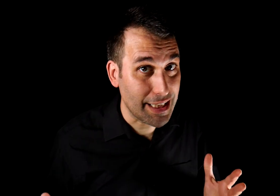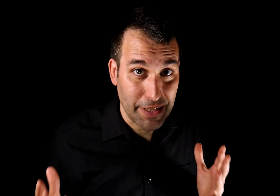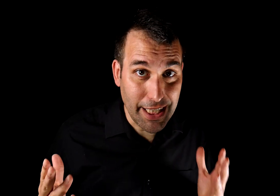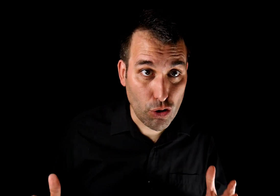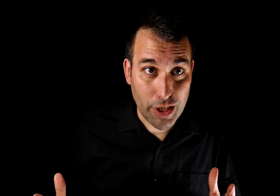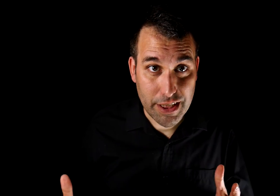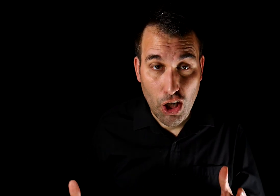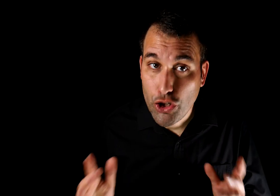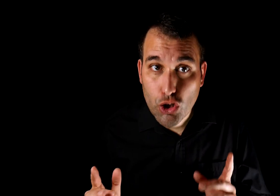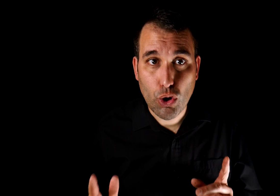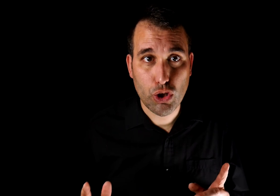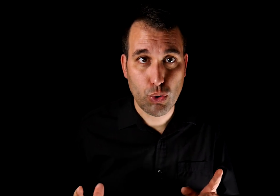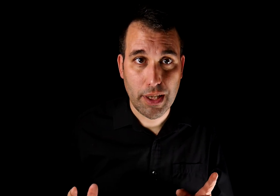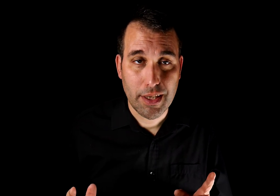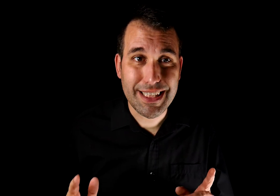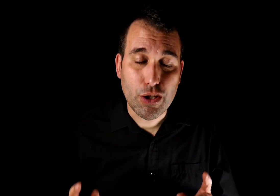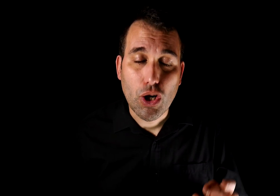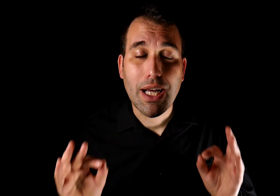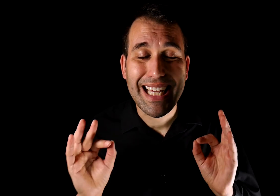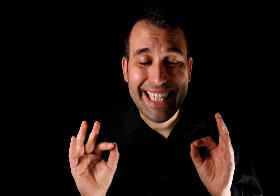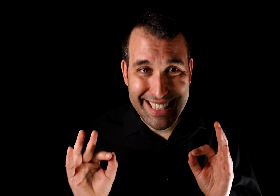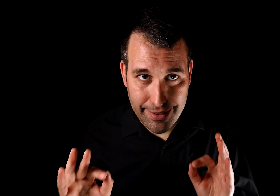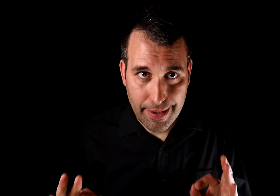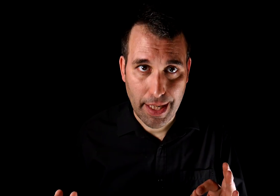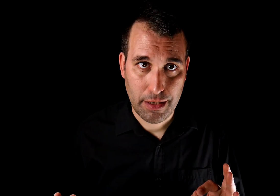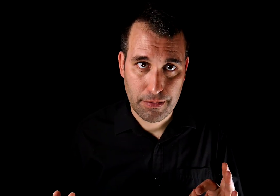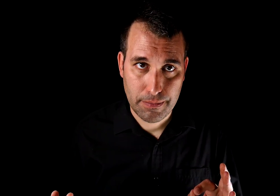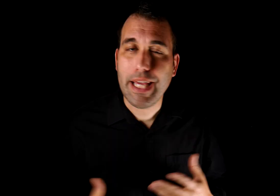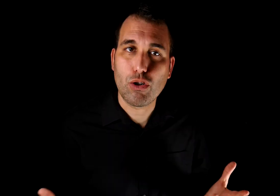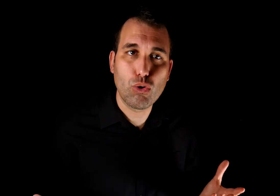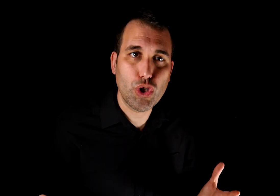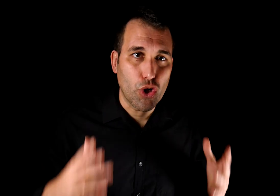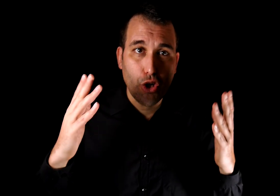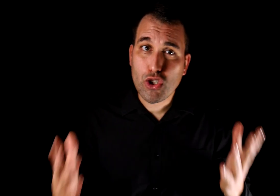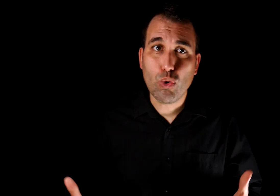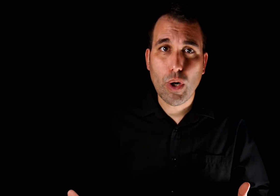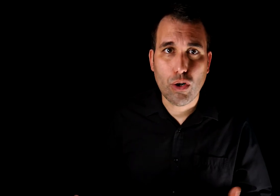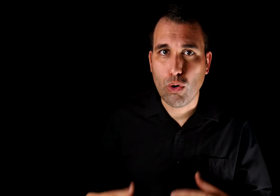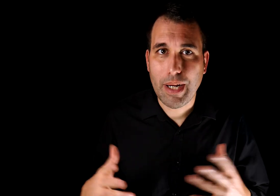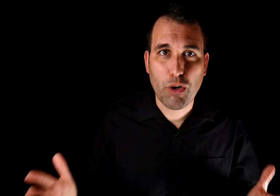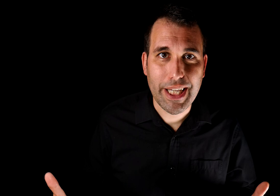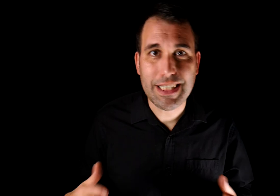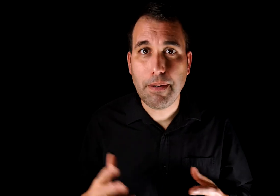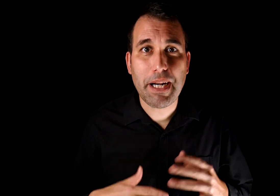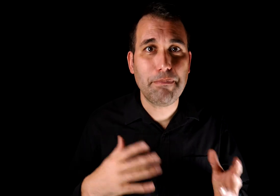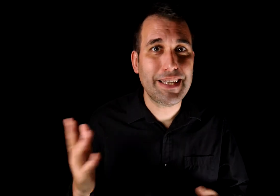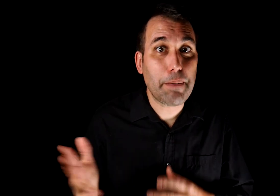las banderas rojas no solo es útil sino esencial. En conclusión, no es un juego o una moda que sirva para inventar